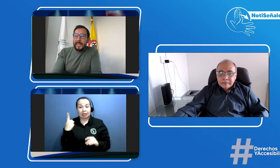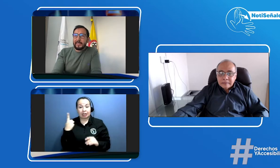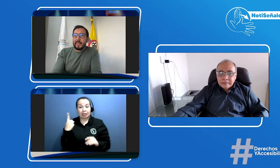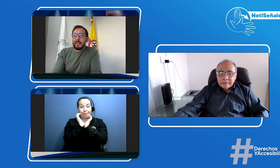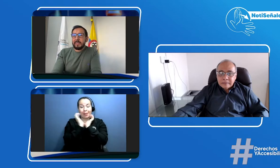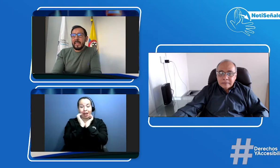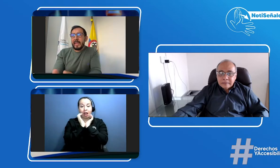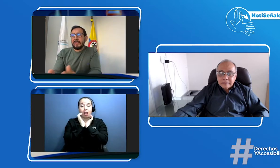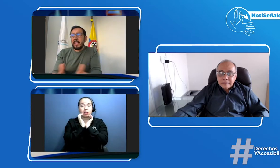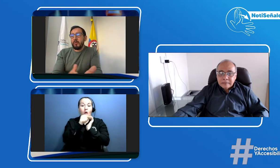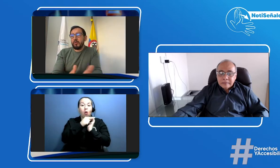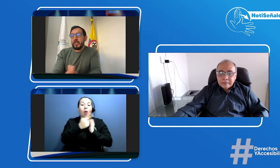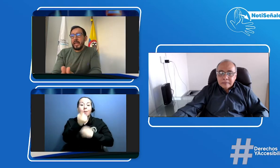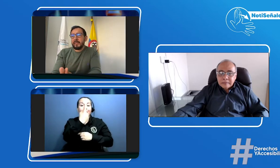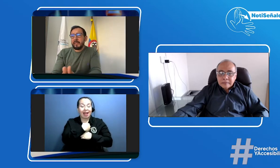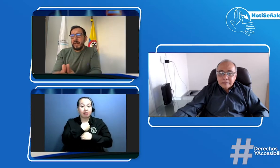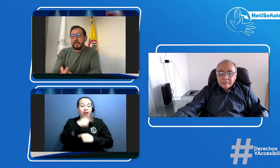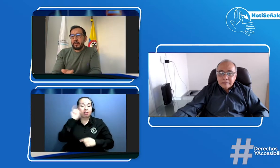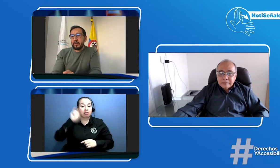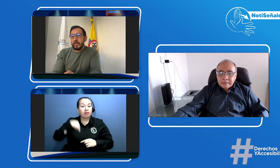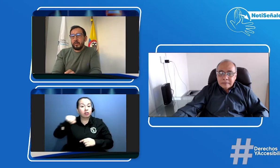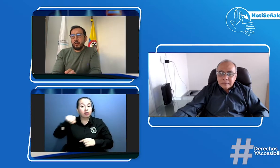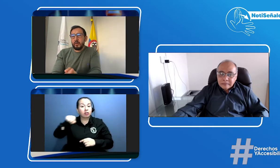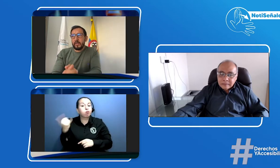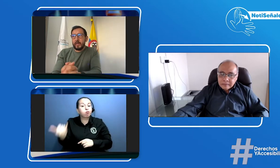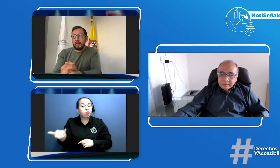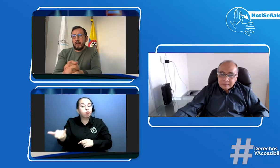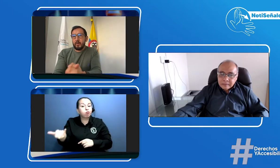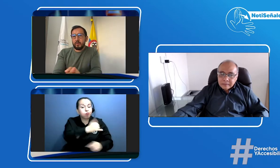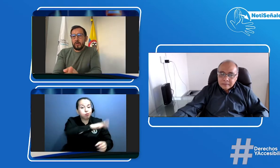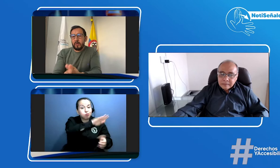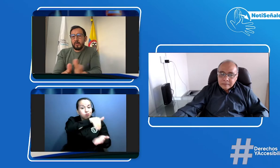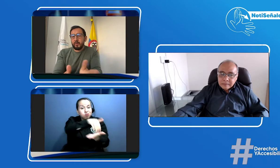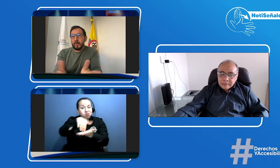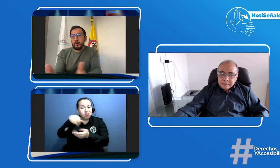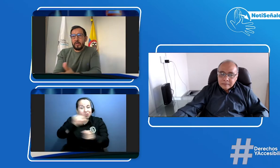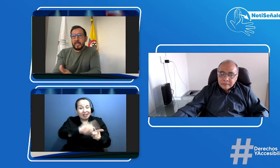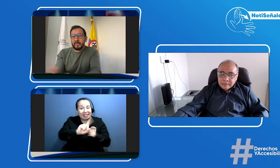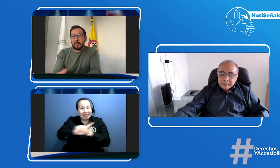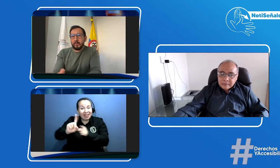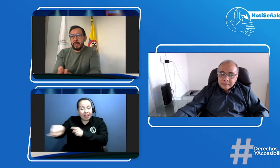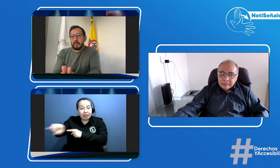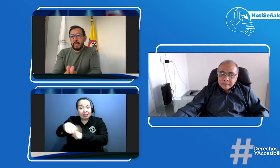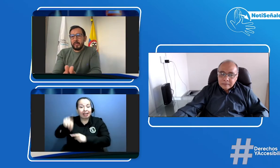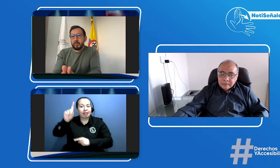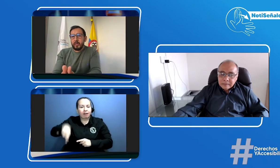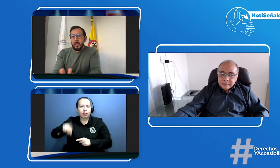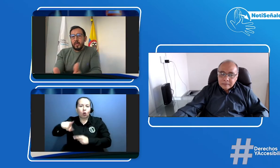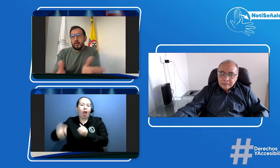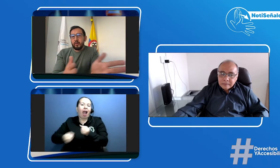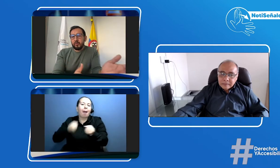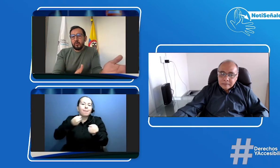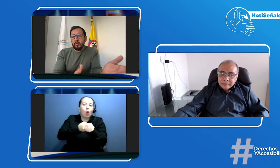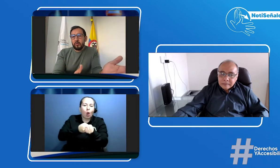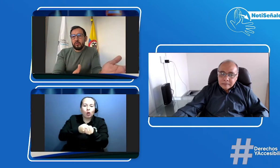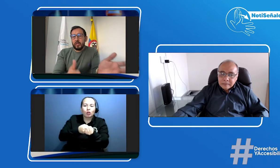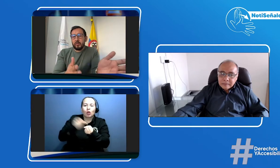establece que las autoridades de tránsito y todo lo que tiene que ver con los organismos de apoyo al tránsito en este caso los centros de